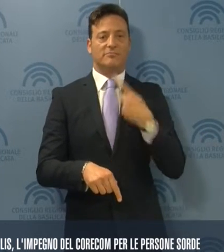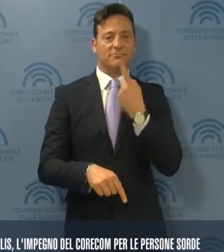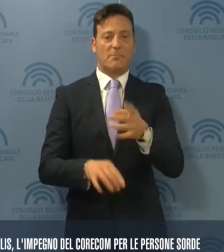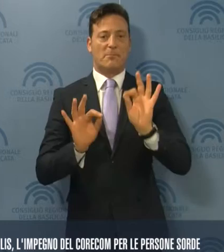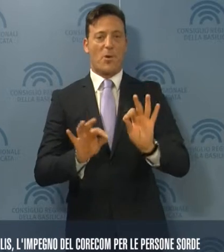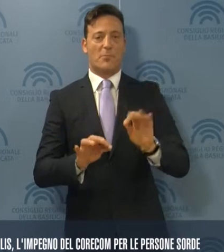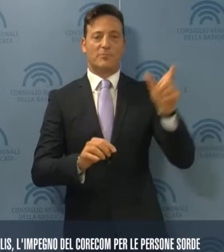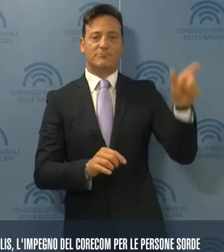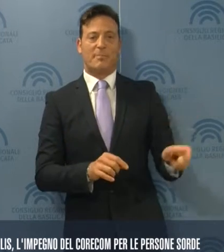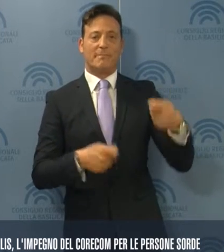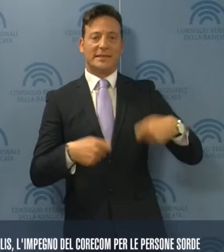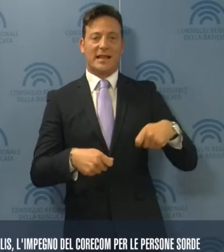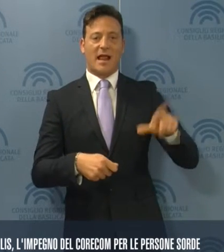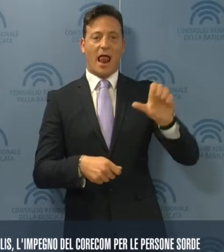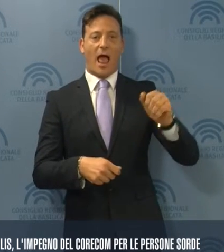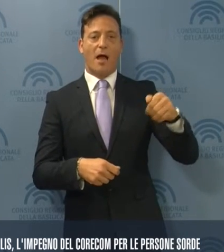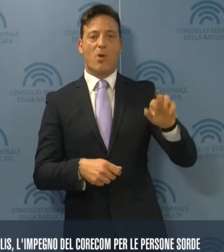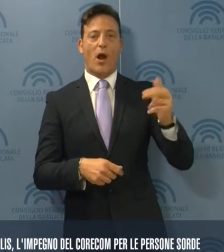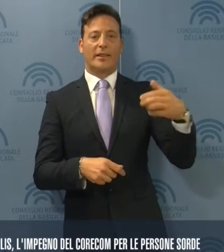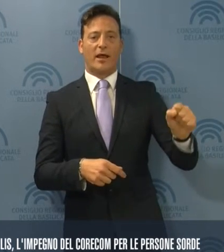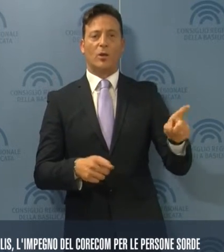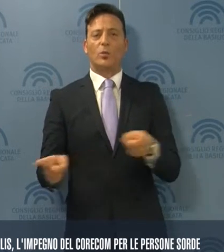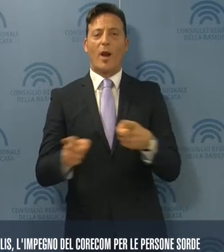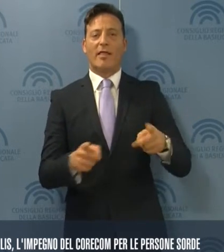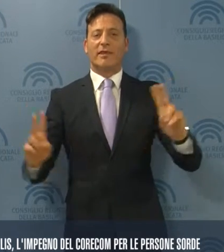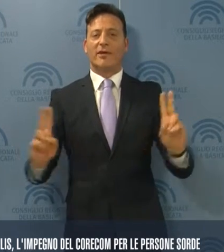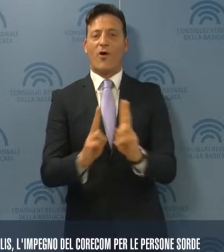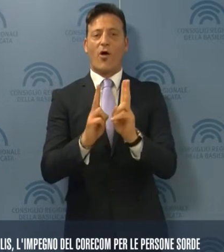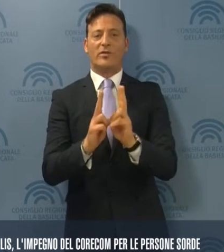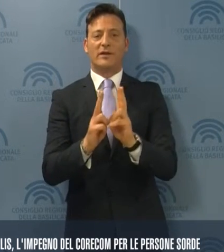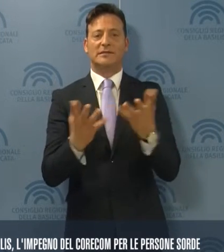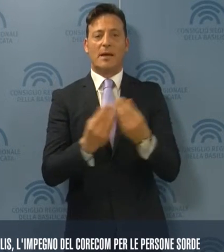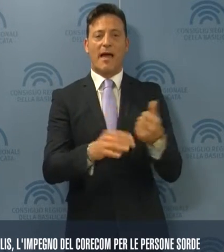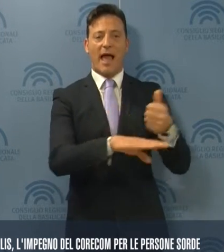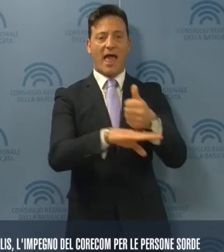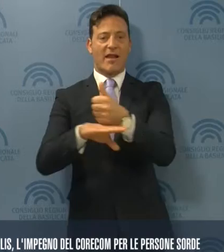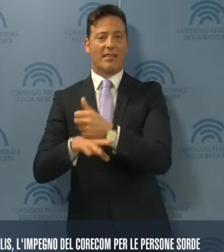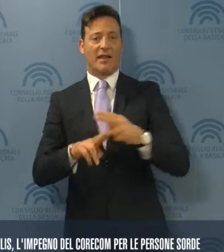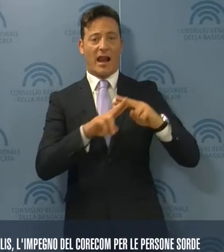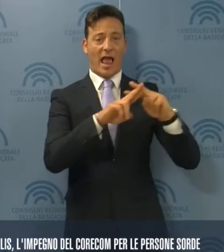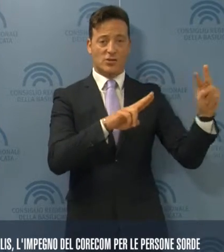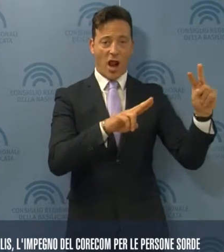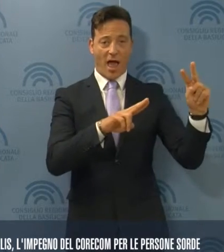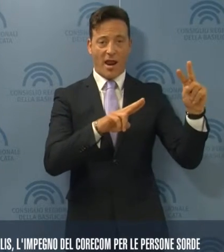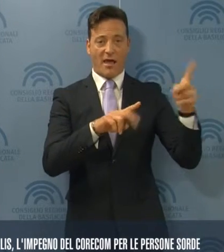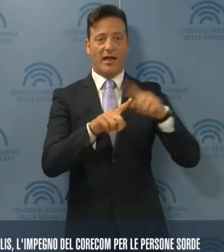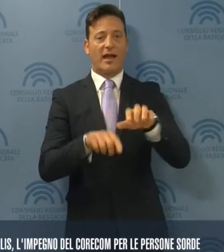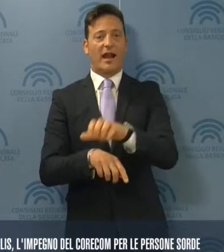Presidente Lamorte, durante un incontro con i referenti nazionali, regionali